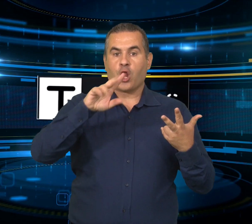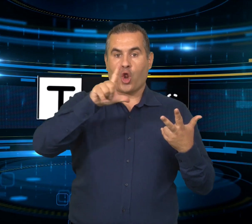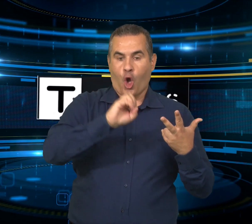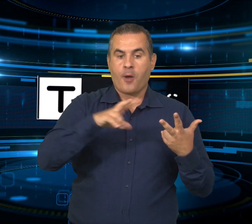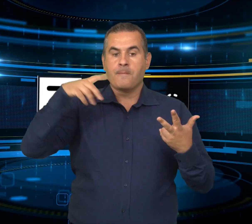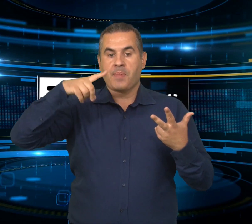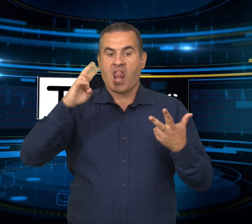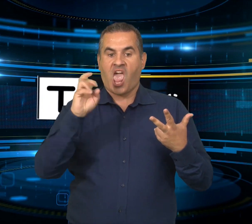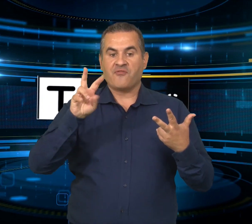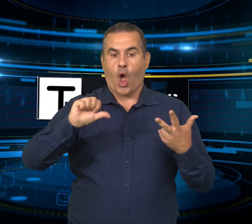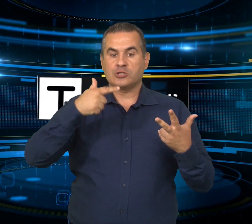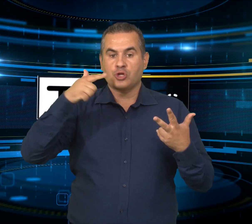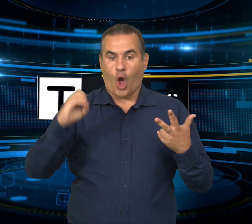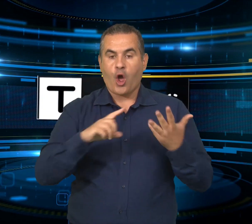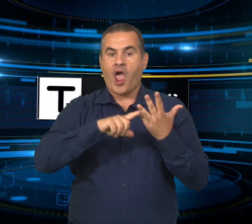Industriale, di circa 1.800.000 euro